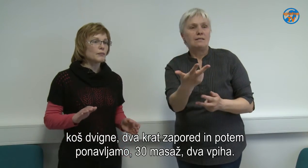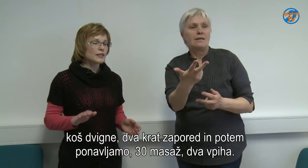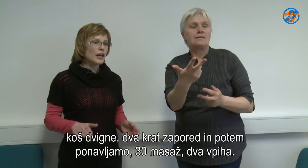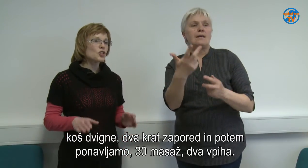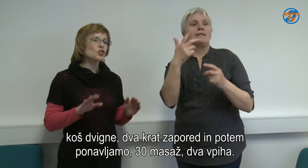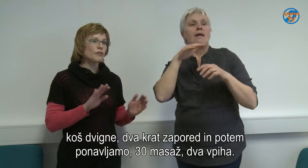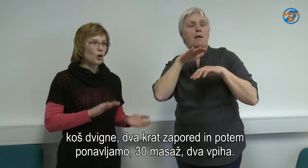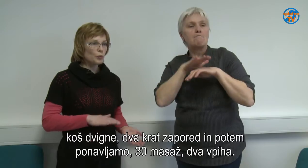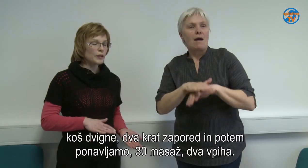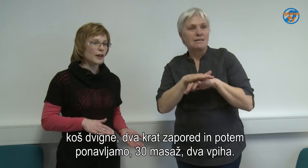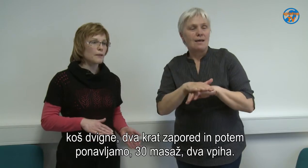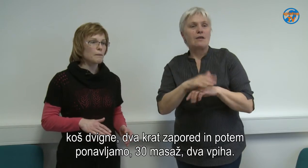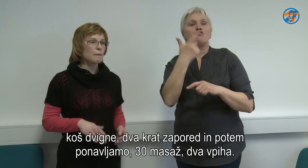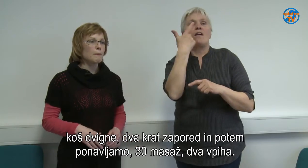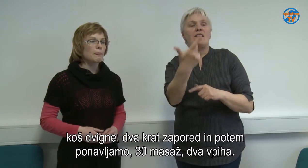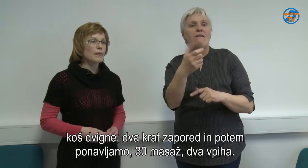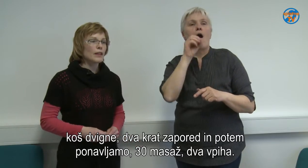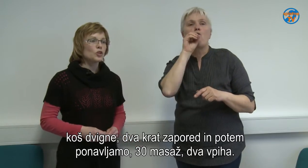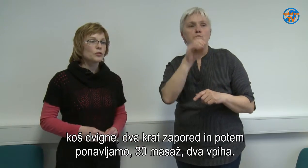masaž, dva upiha.